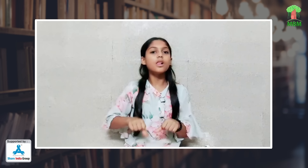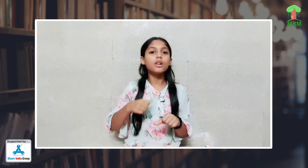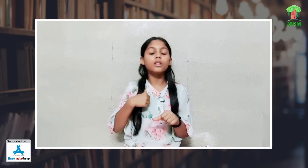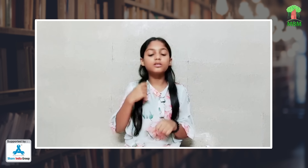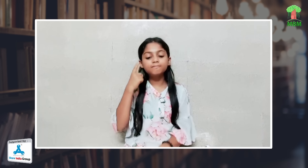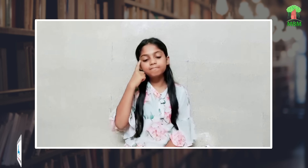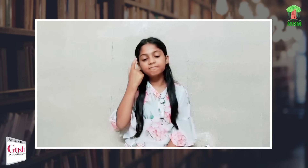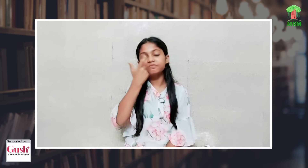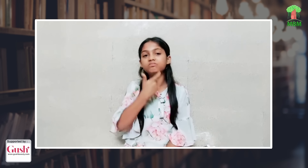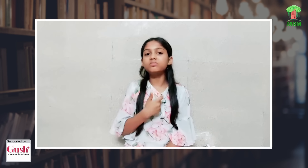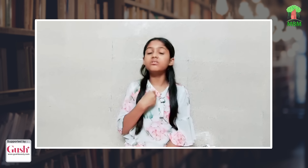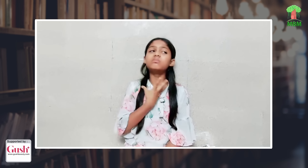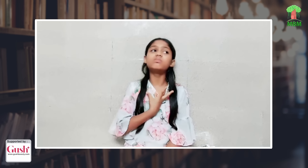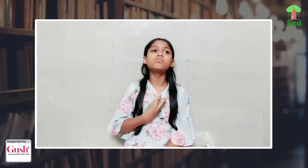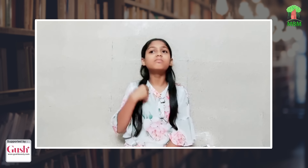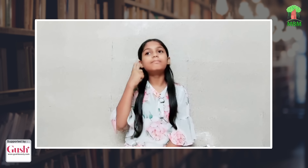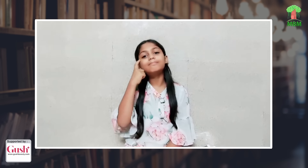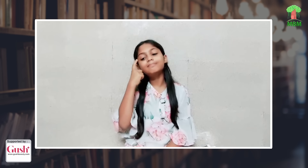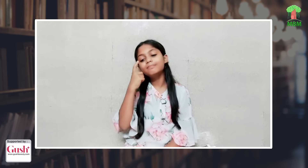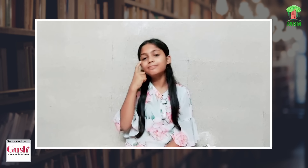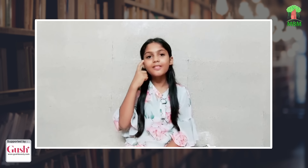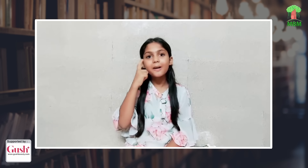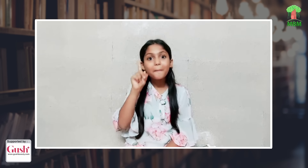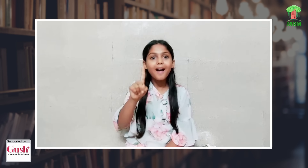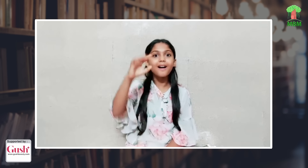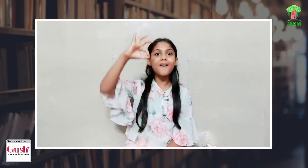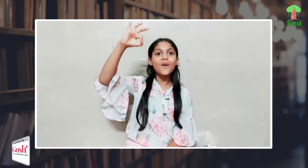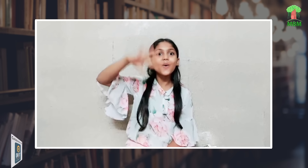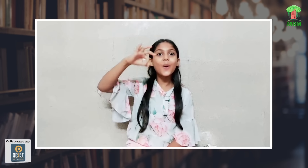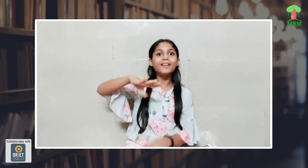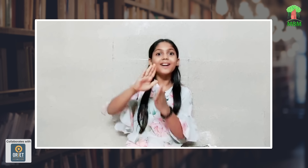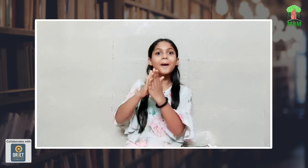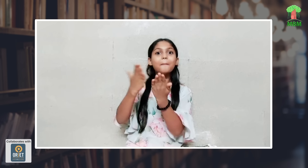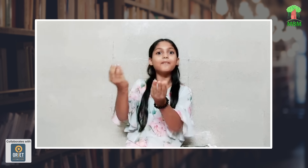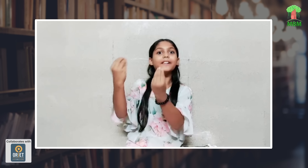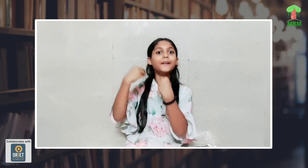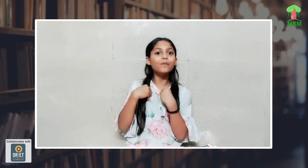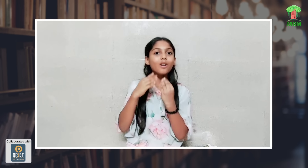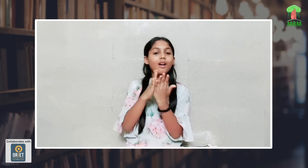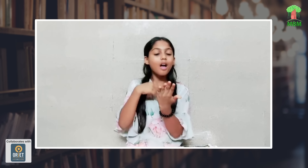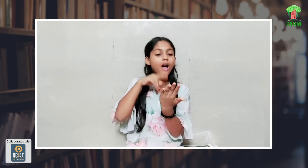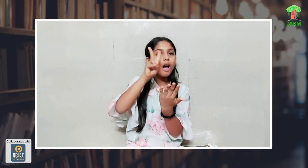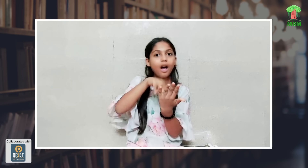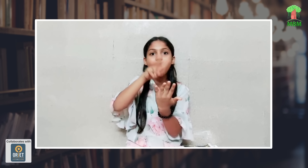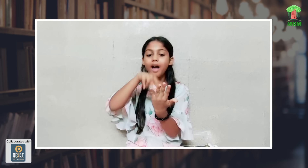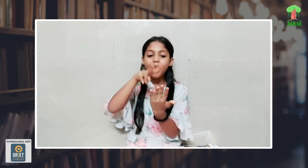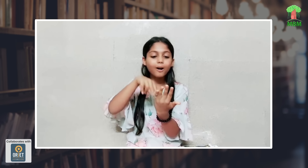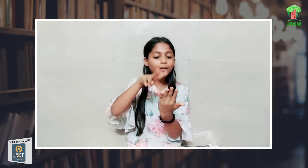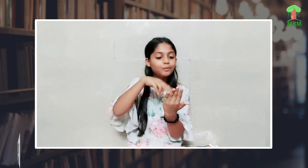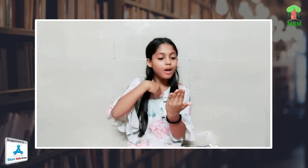सांकेती भाषा नहीं आती यह देखकर मुझे बहुत दुख होता था लेकिन और फांडेशन ने यह जो किताब दी है इसको मैं आसानी